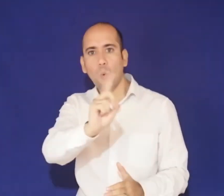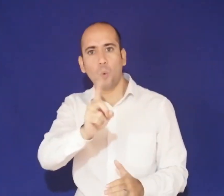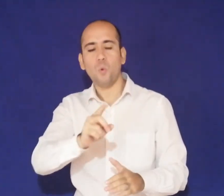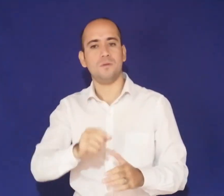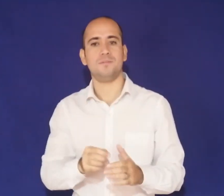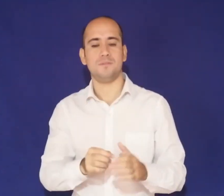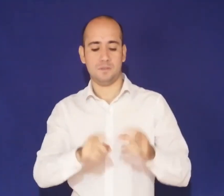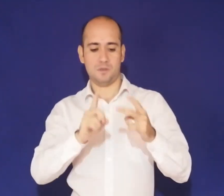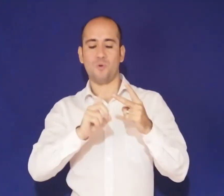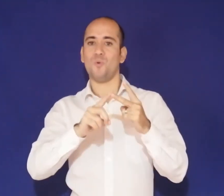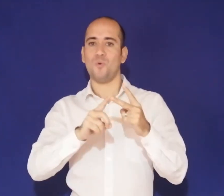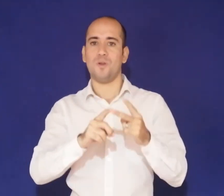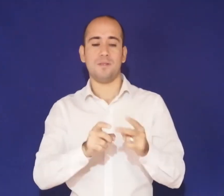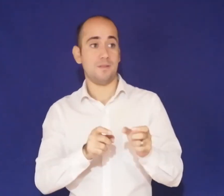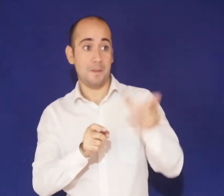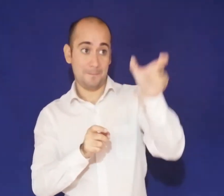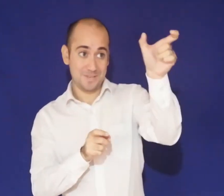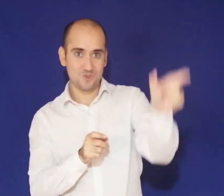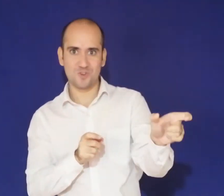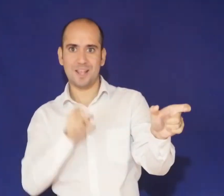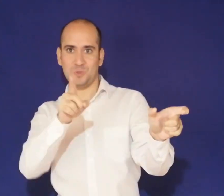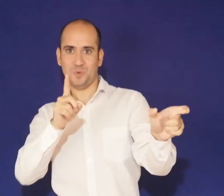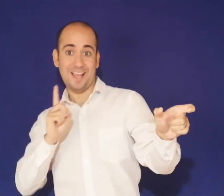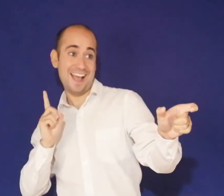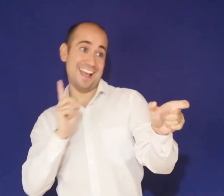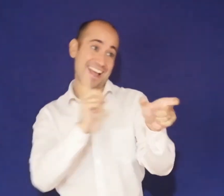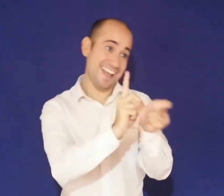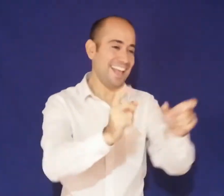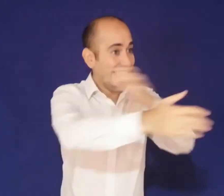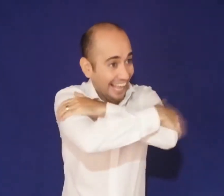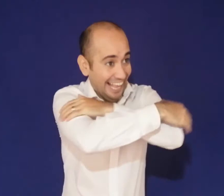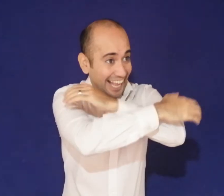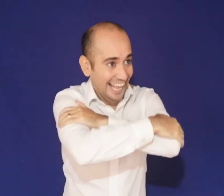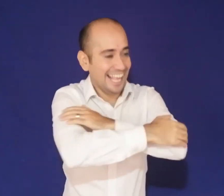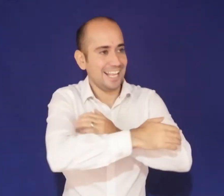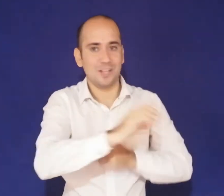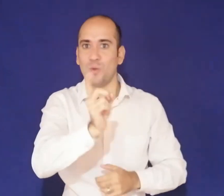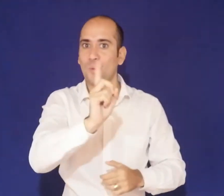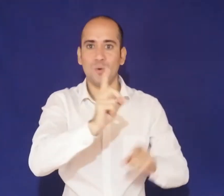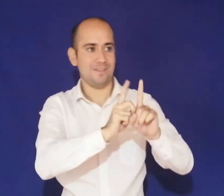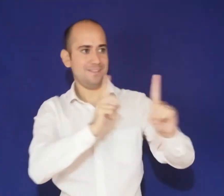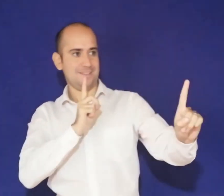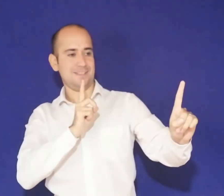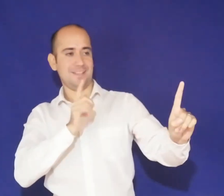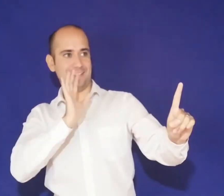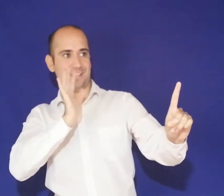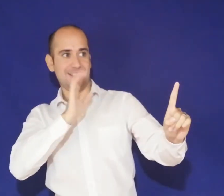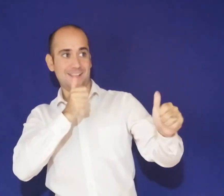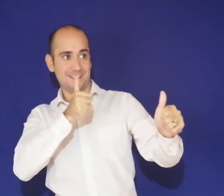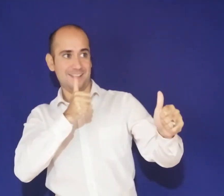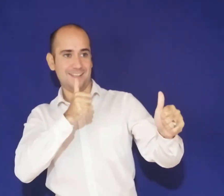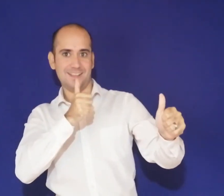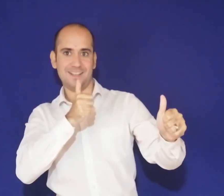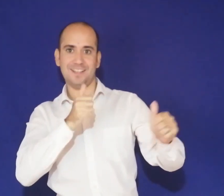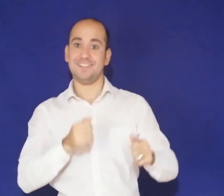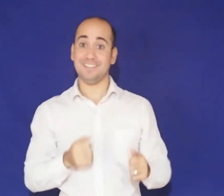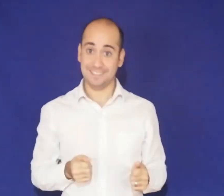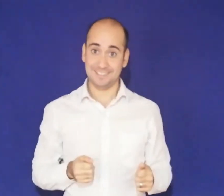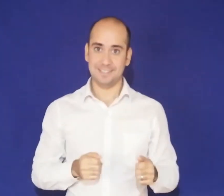tu boca, nariz u ojos. Lave sus manos constantemente con jabón y sigue las